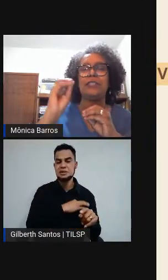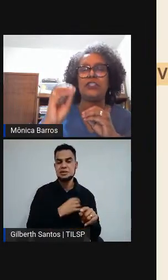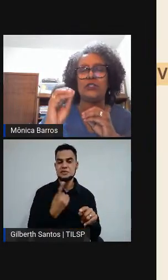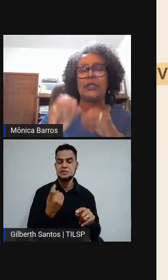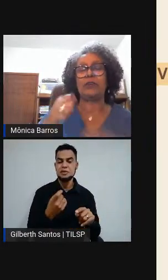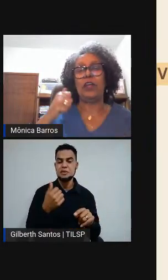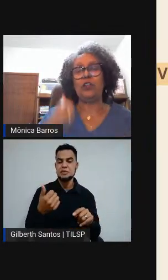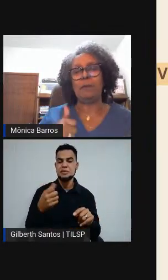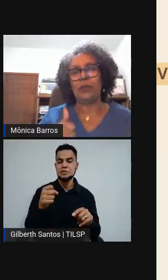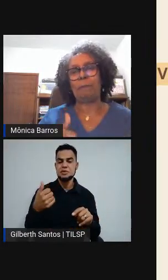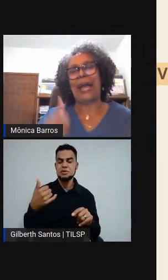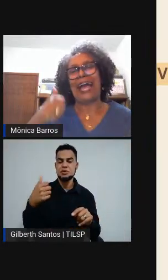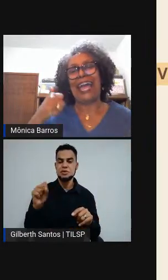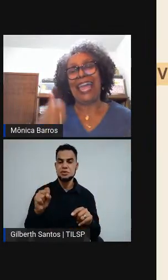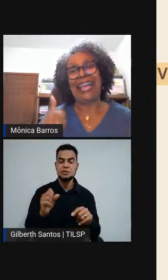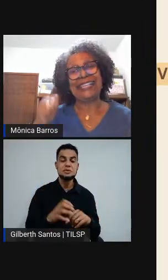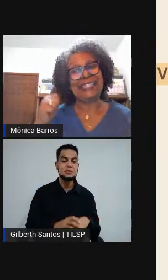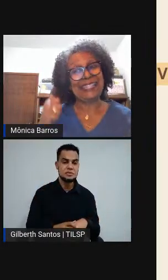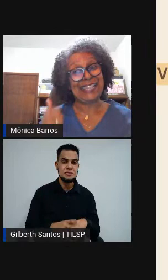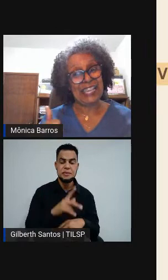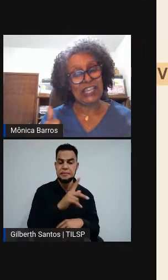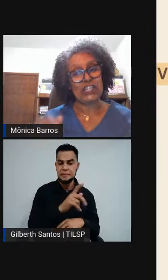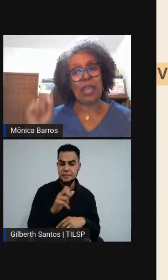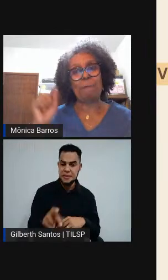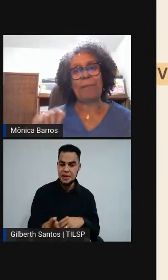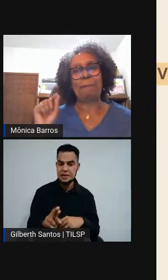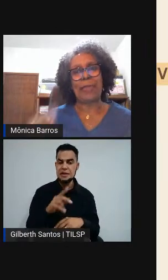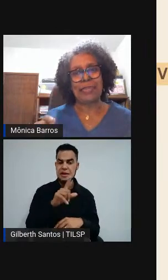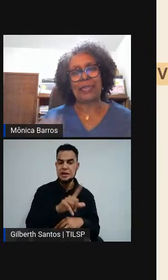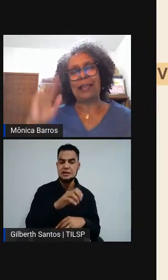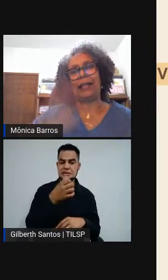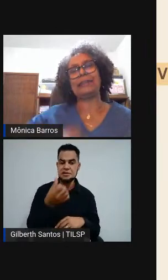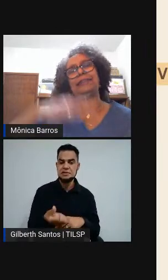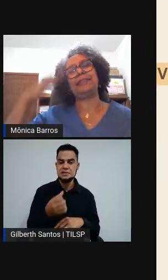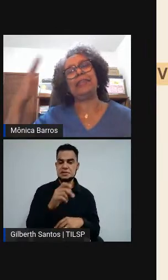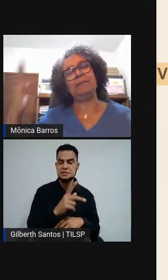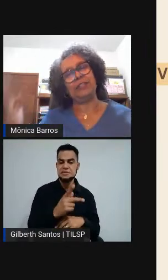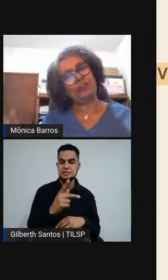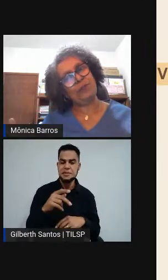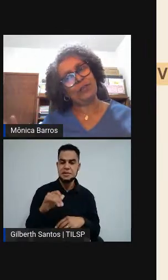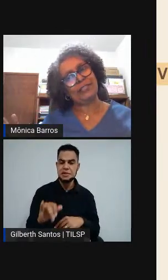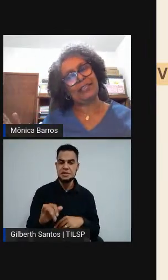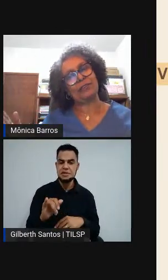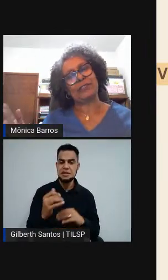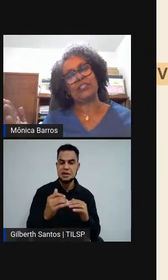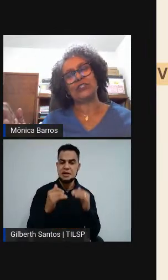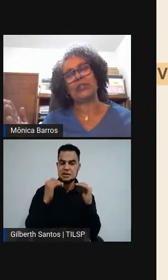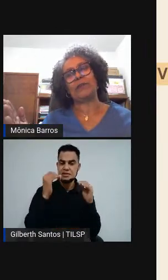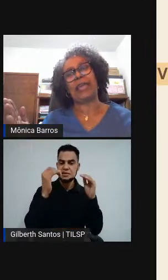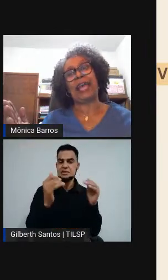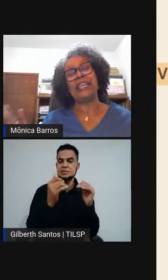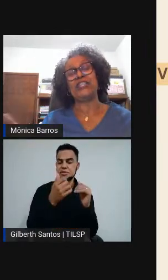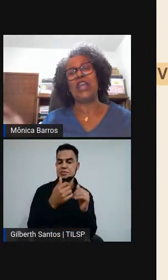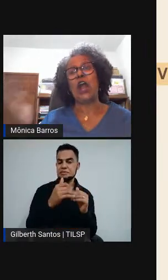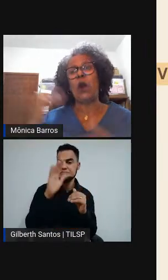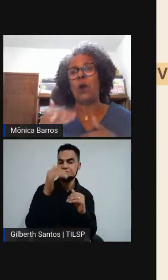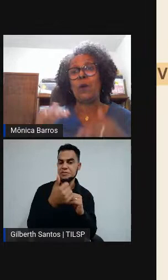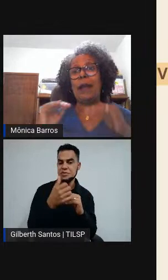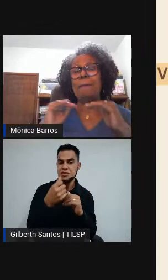.818,00. Número par, L6, PPI, acima de R$.818,00,